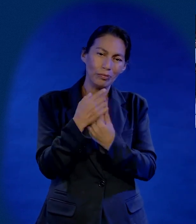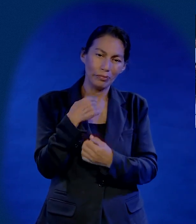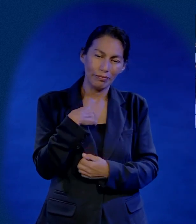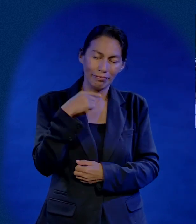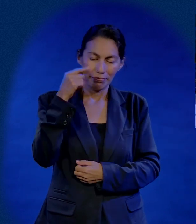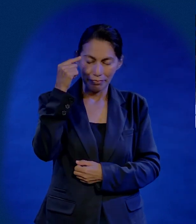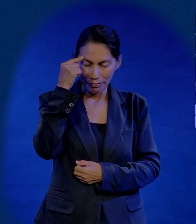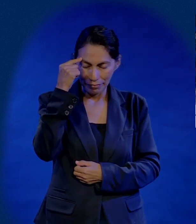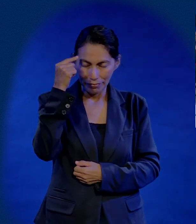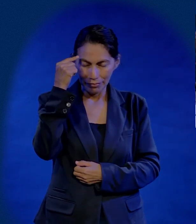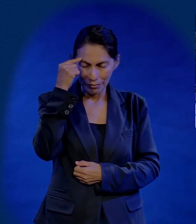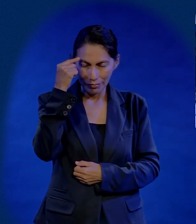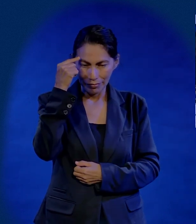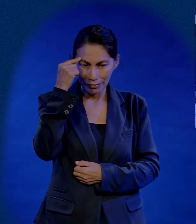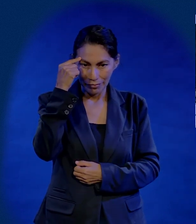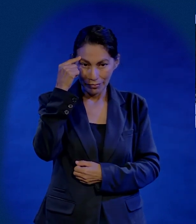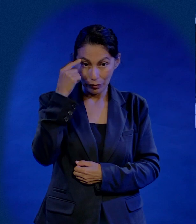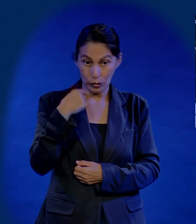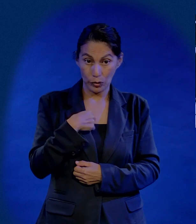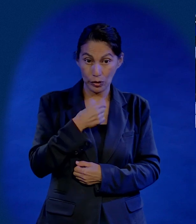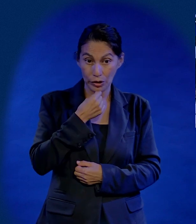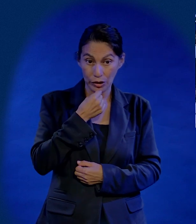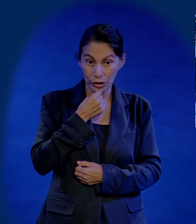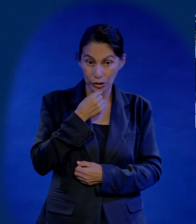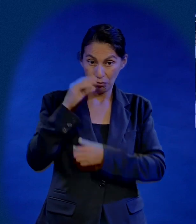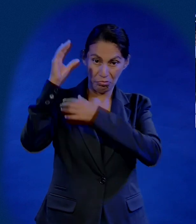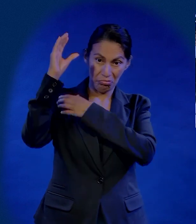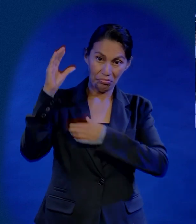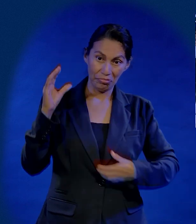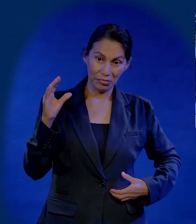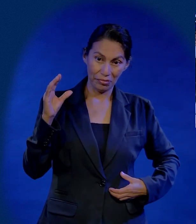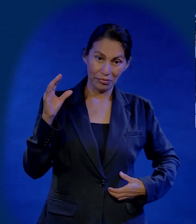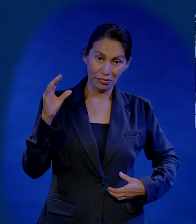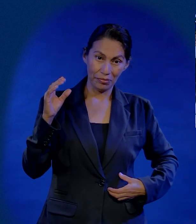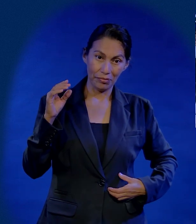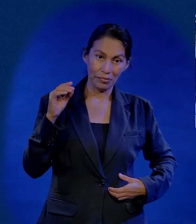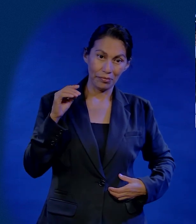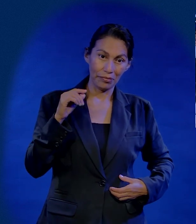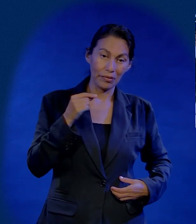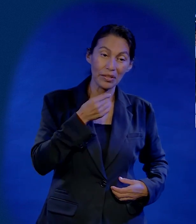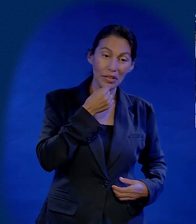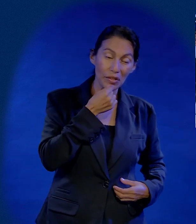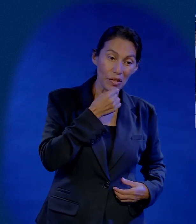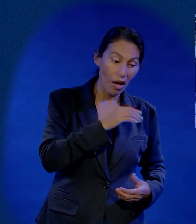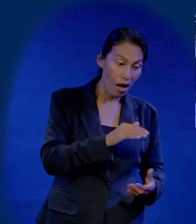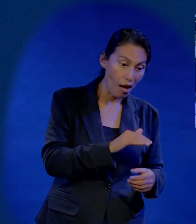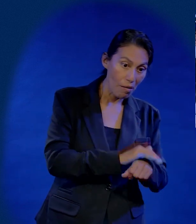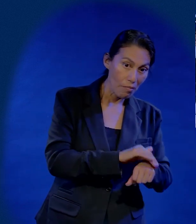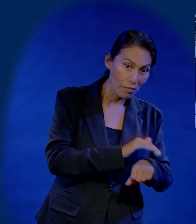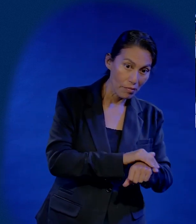¿Qué impacto para mí? Y me fui pensando, mire, yo crecí desde niño en conquistadores, desde dulos,